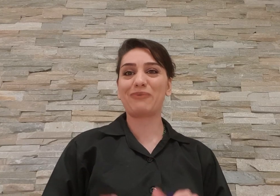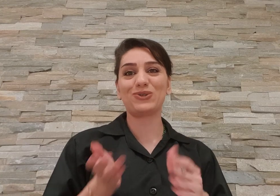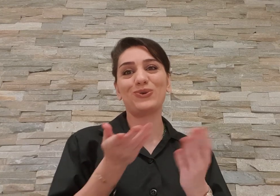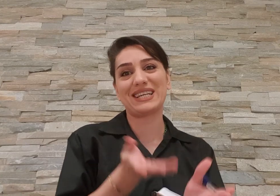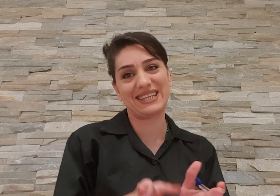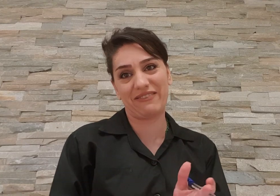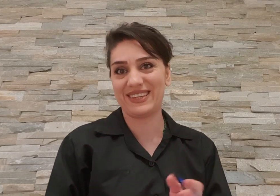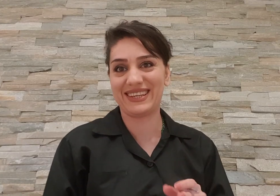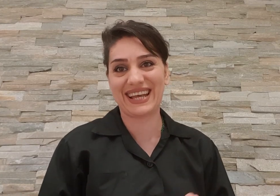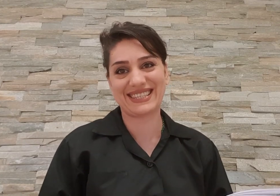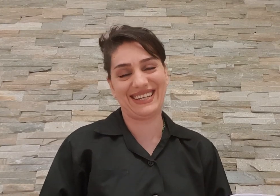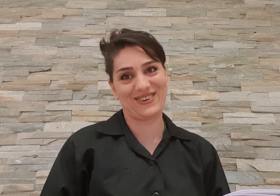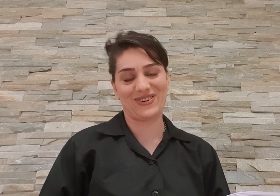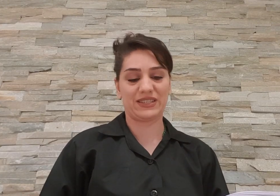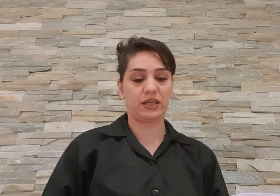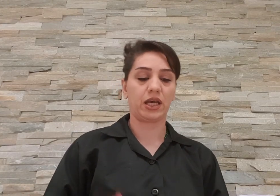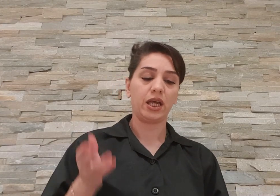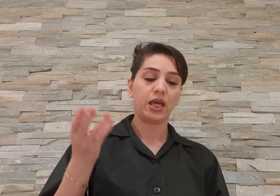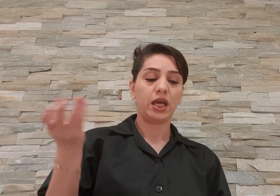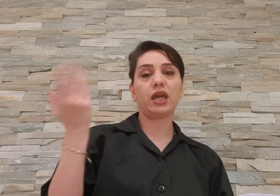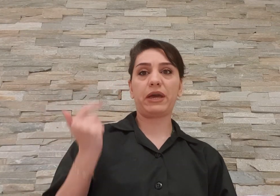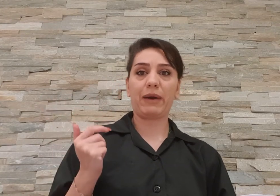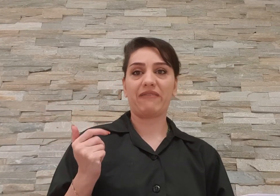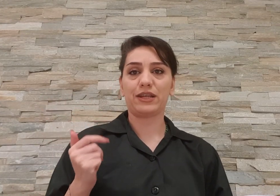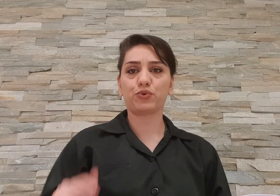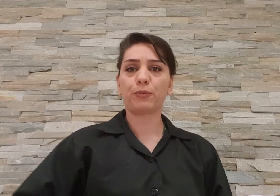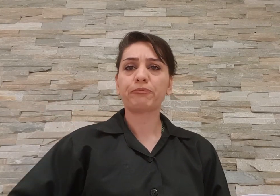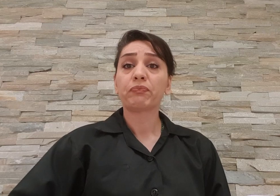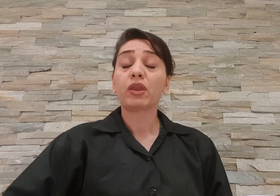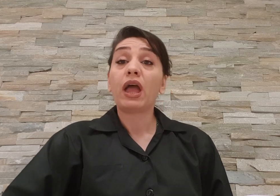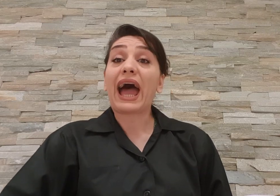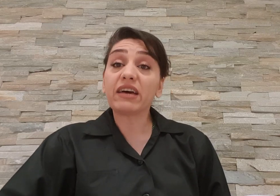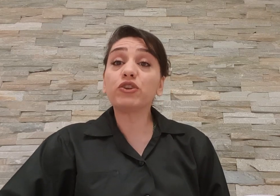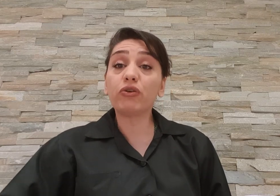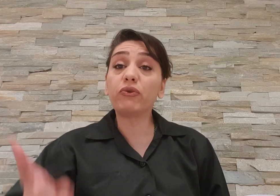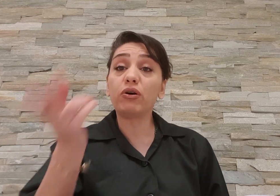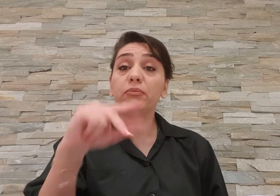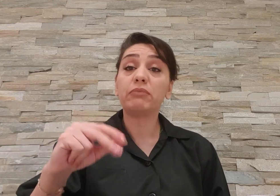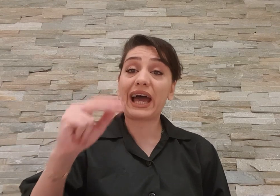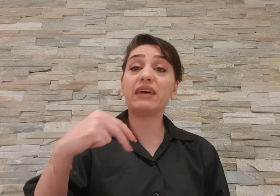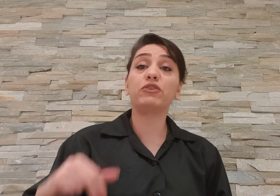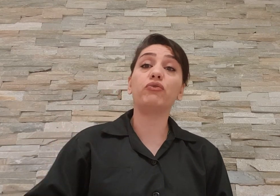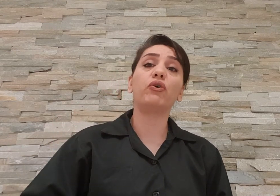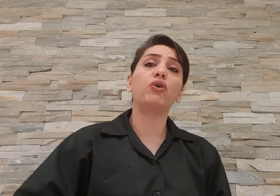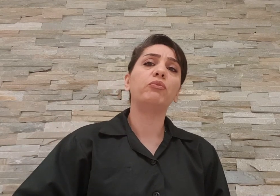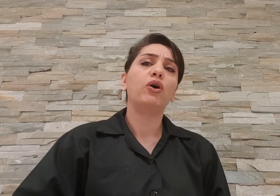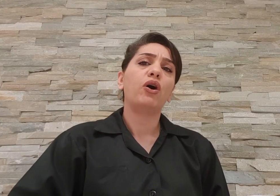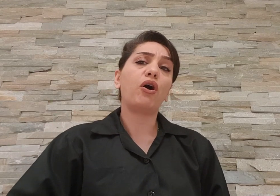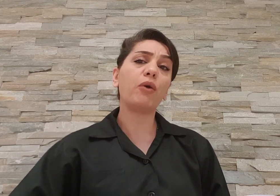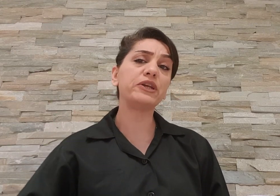همه چیز دودستی رفته دست این آقا زاده این که پیام اولش بود هدف دوم هدف دوم آقا به